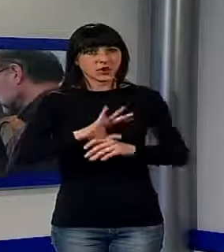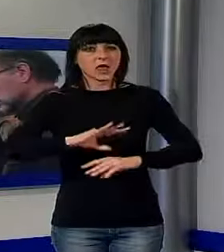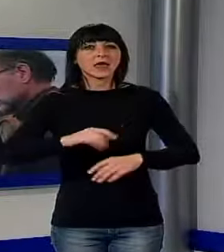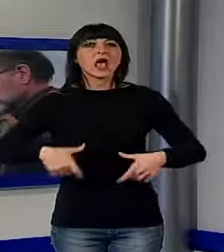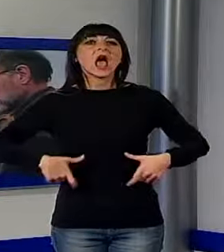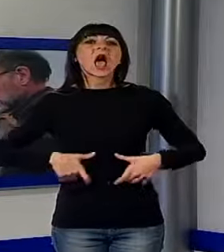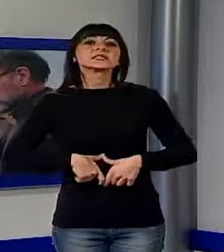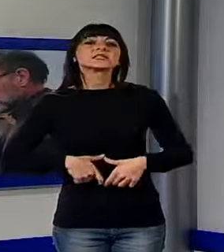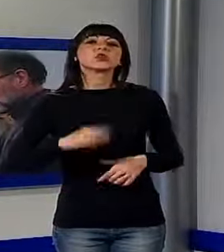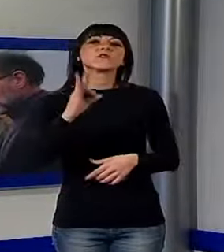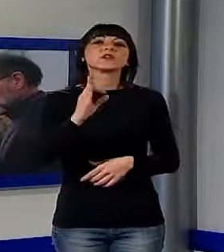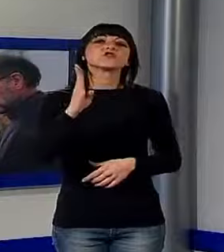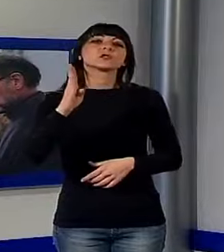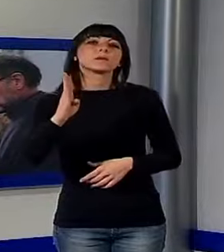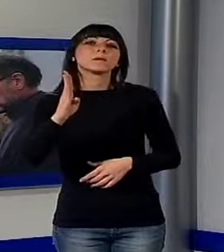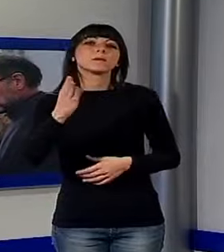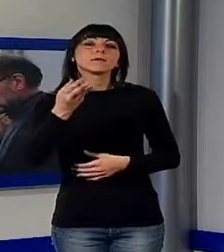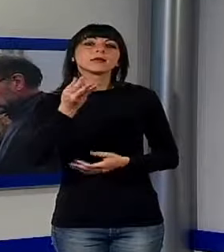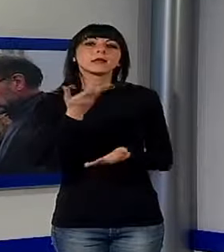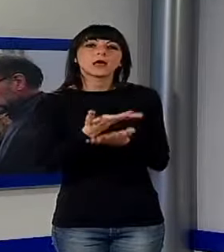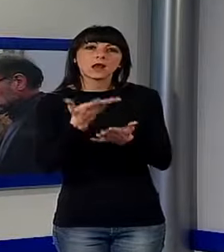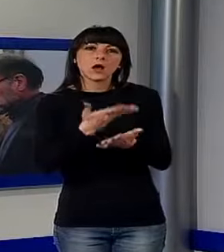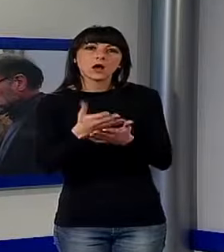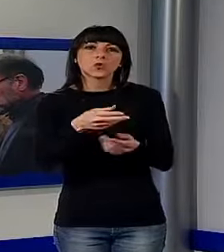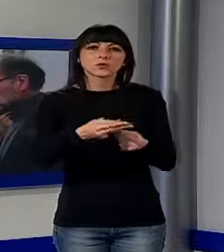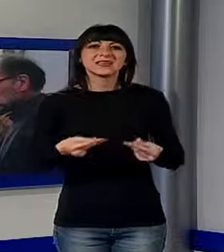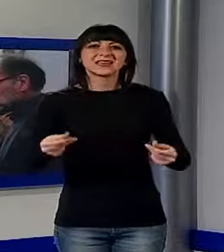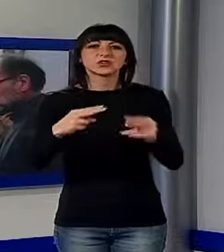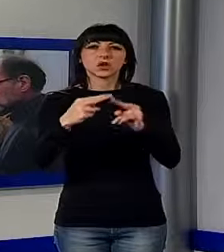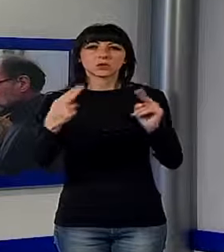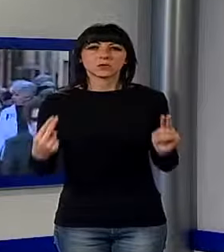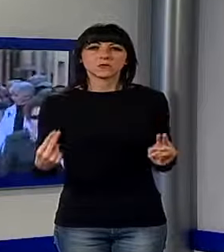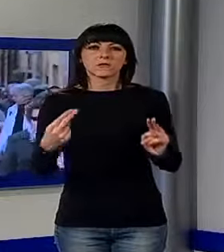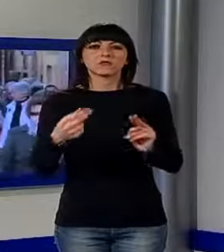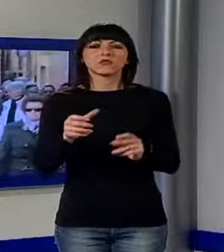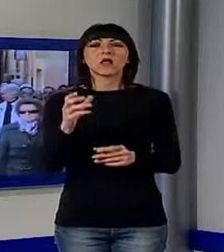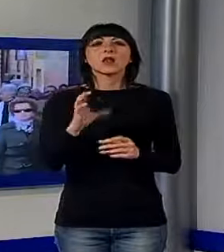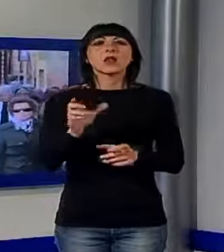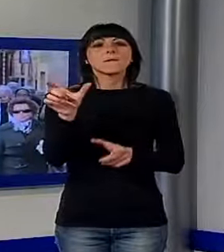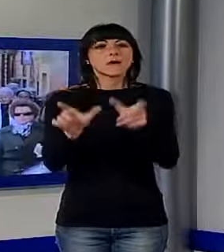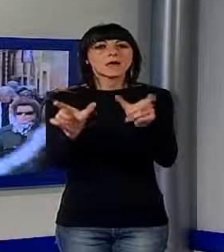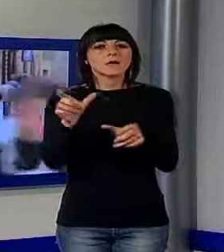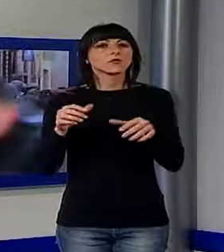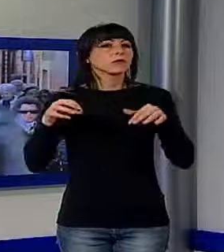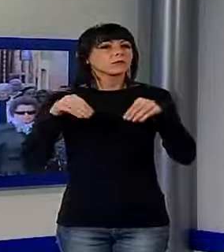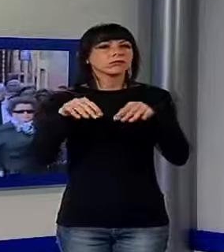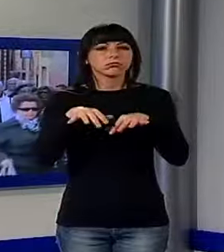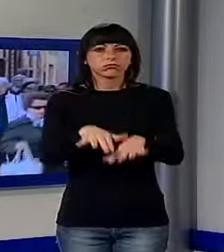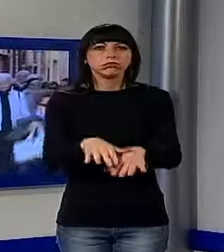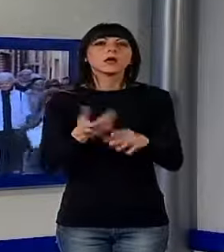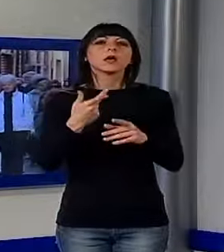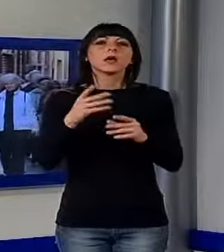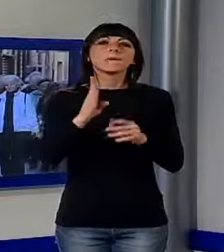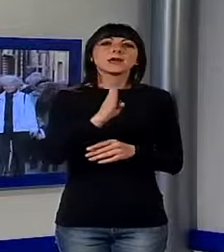Francesco Bambini, su tutto il territorio provinciale si registra un incremento di presenze nelle strutture extra-alberghiere, come bed and